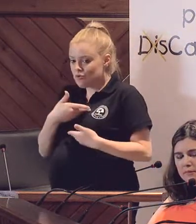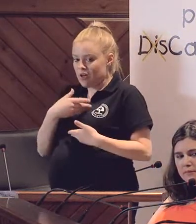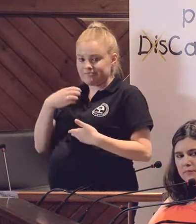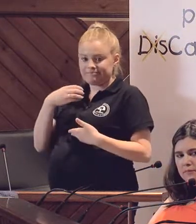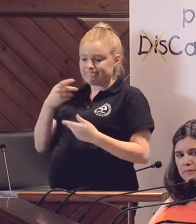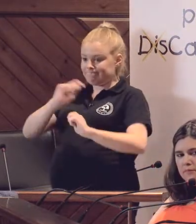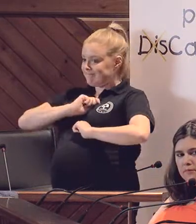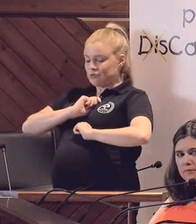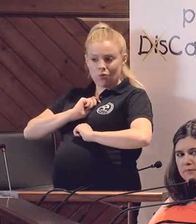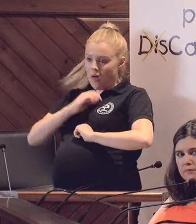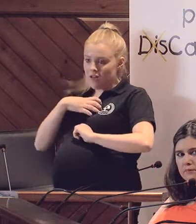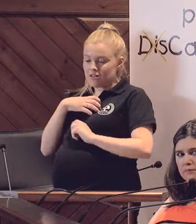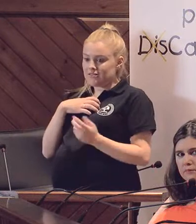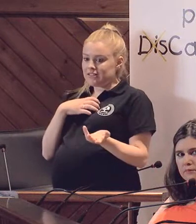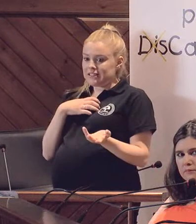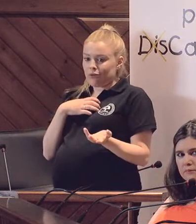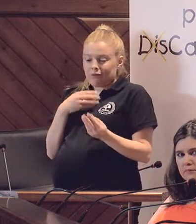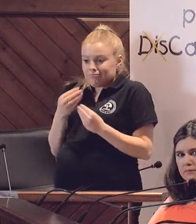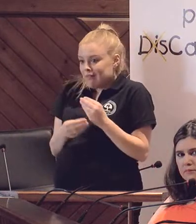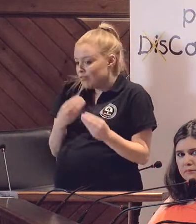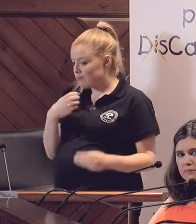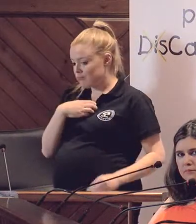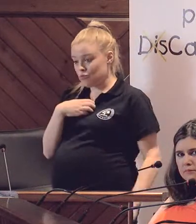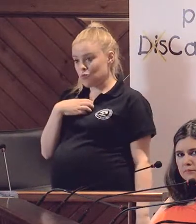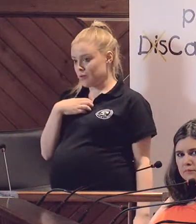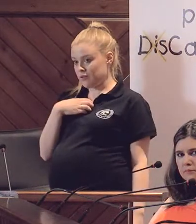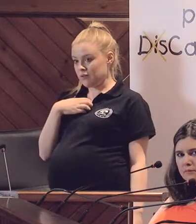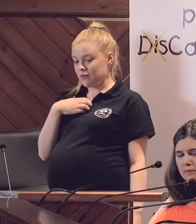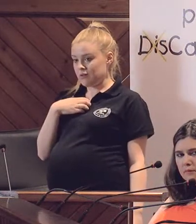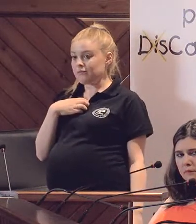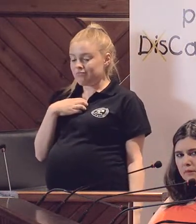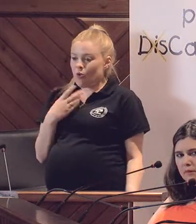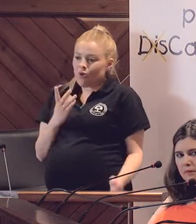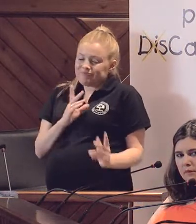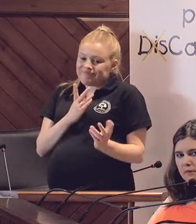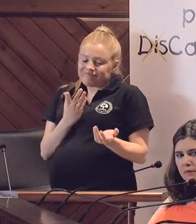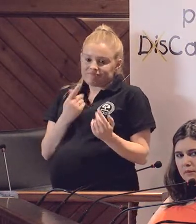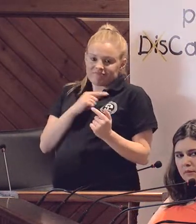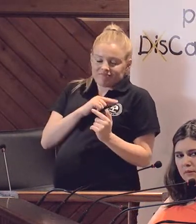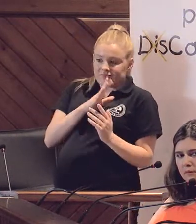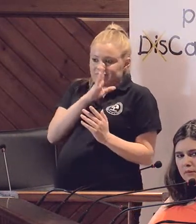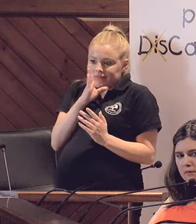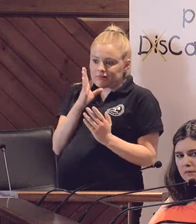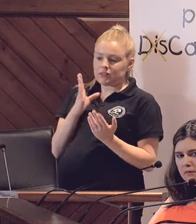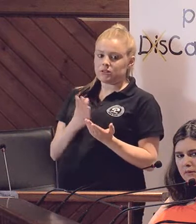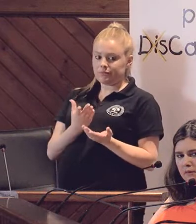no podemos realizarlo o nos vemos cohibidos a esas cosas.